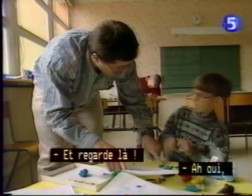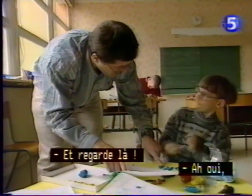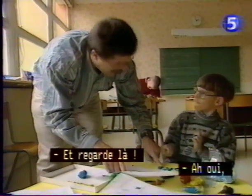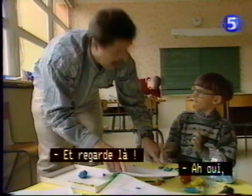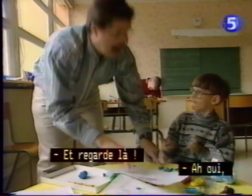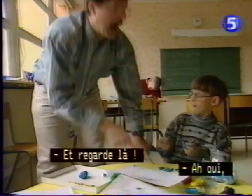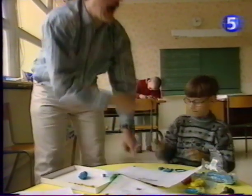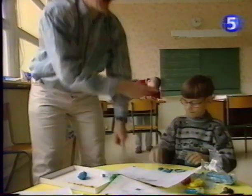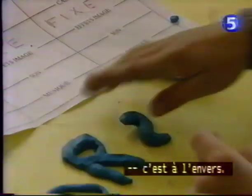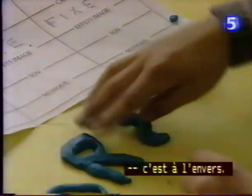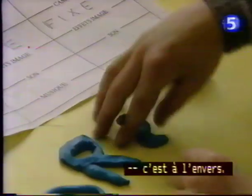Ah oui, c'est à l'envers.